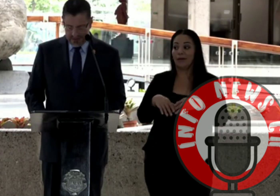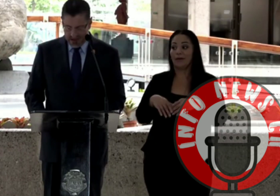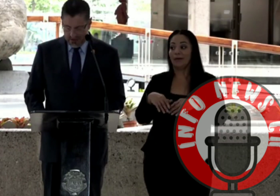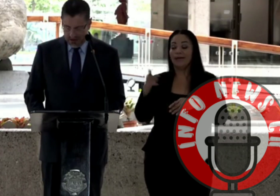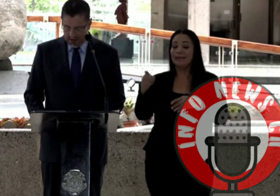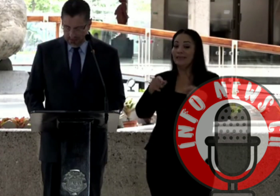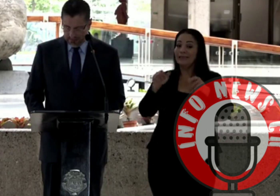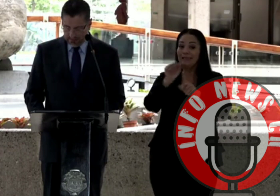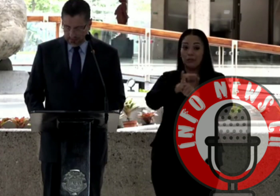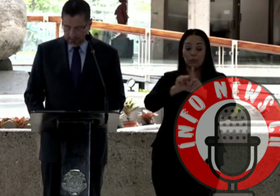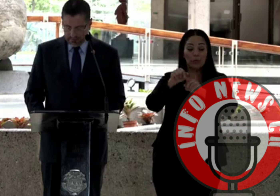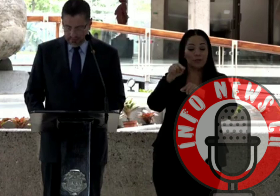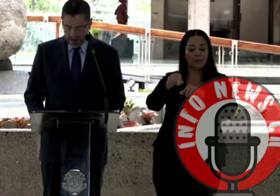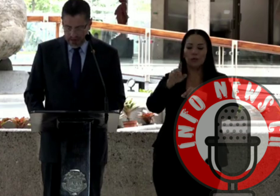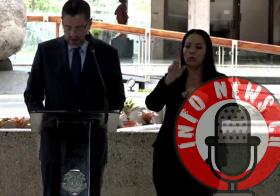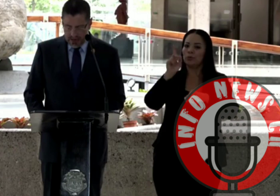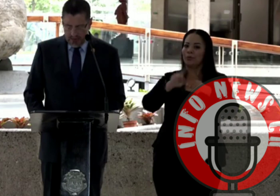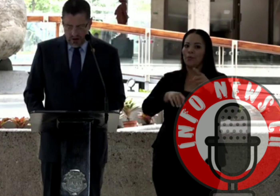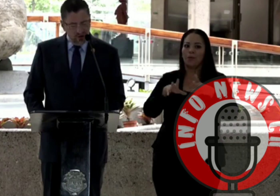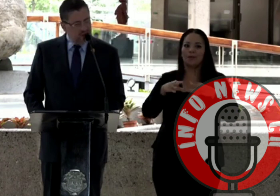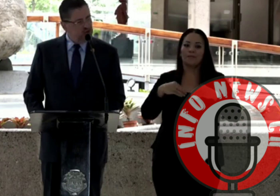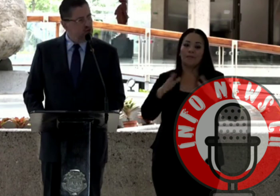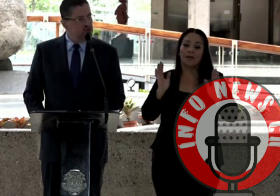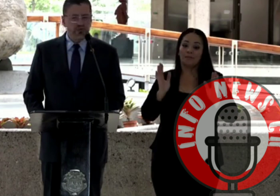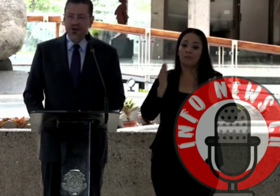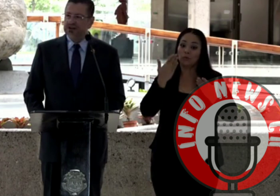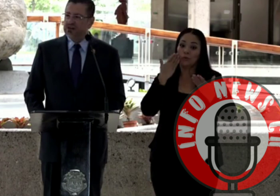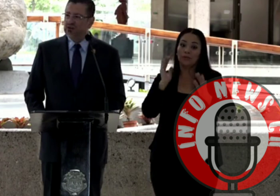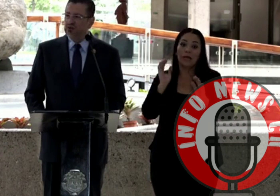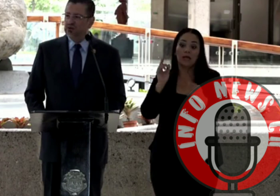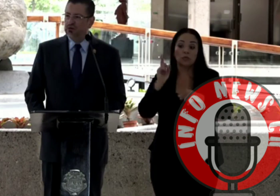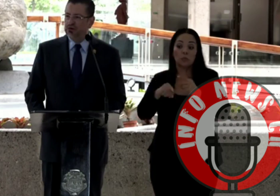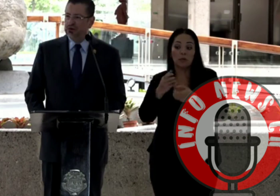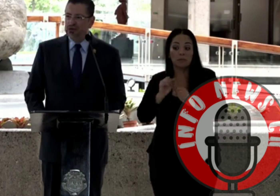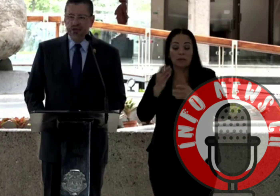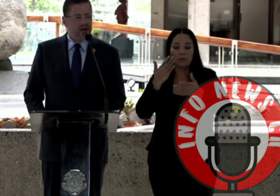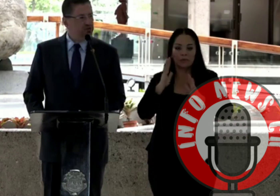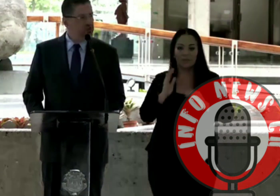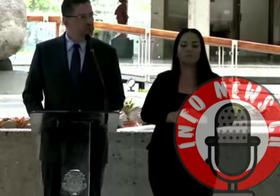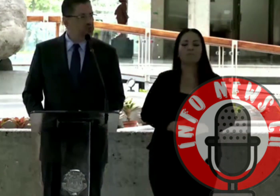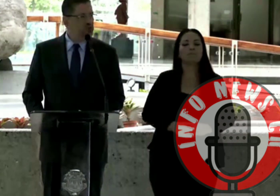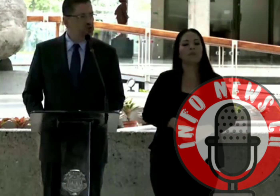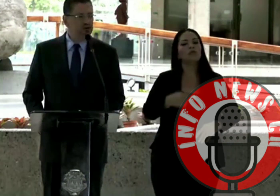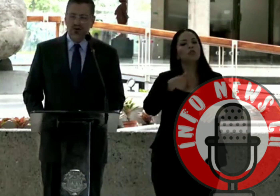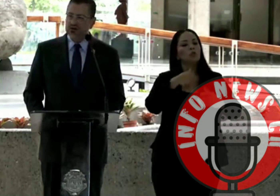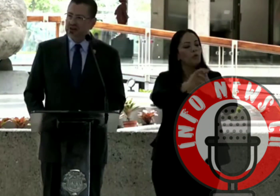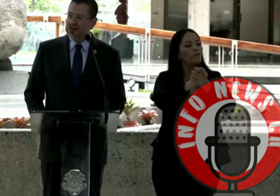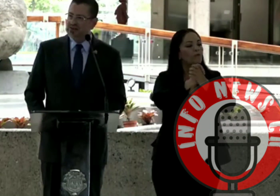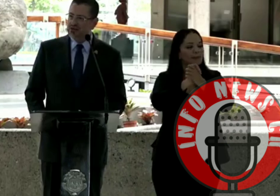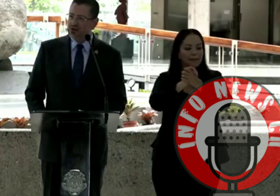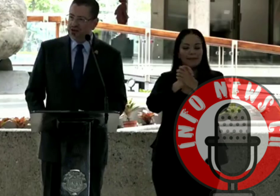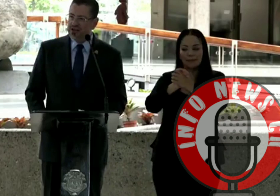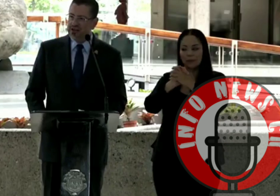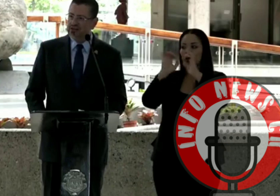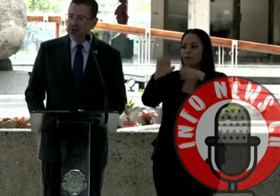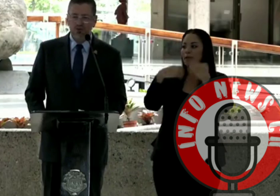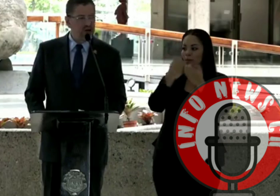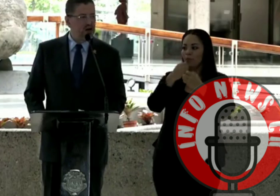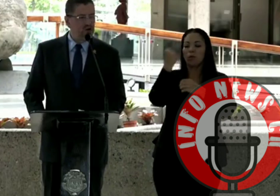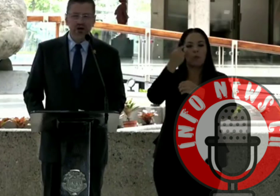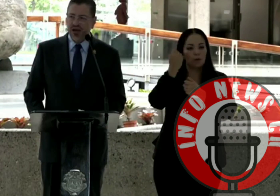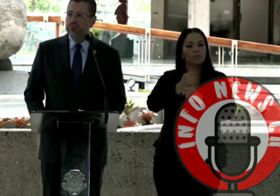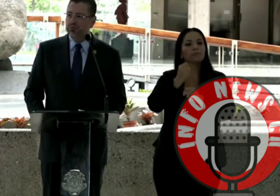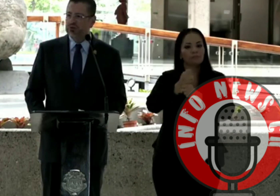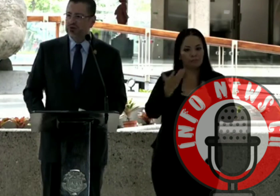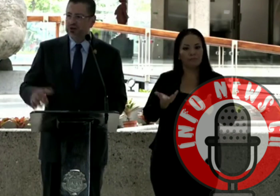inaceptable. Bueno, yo felicito a los equipos de gobierno que están haciendo lo que tienen que hacer,